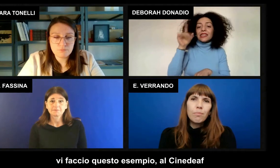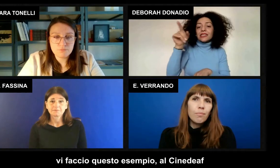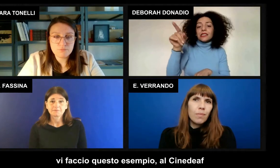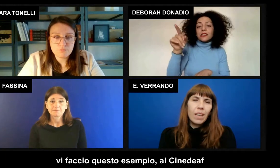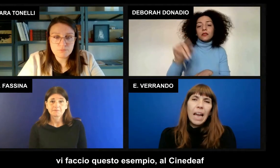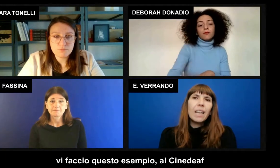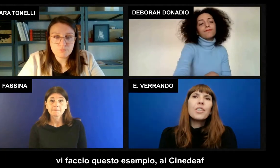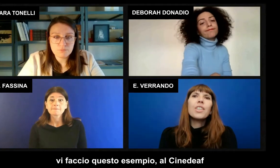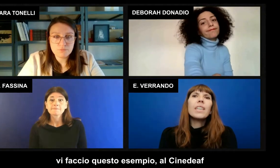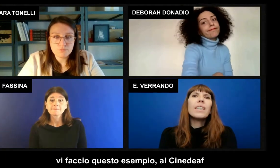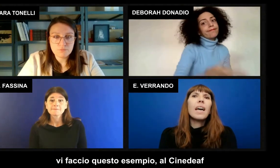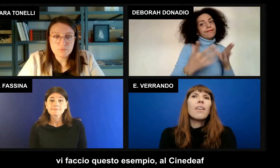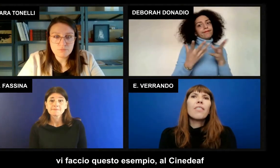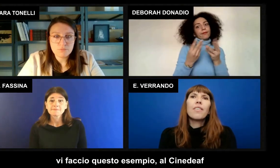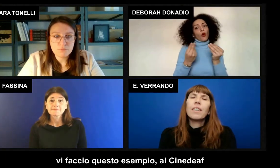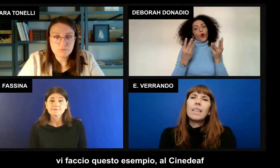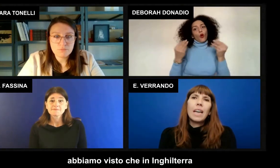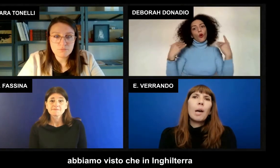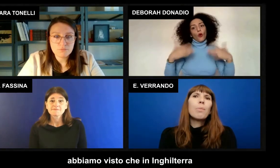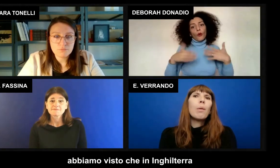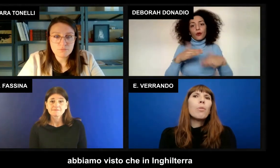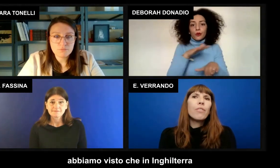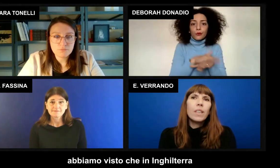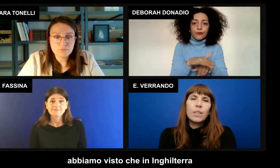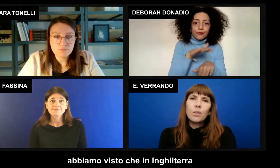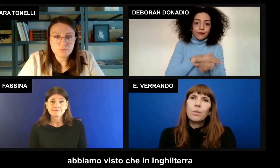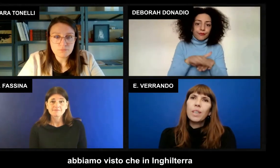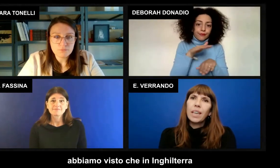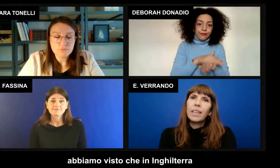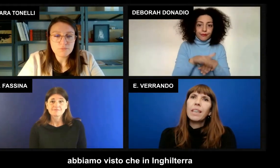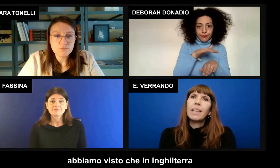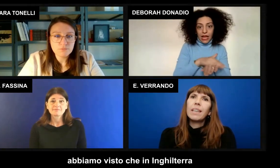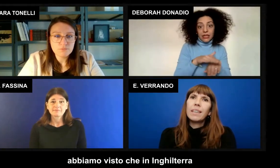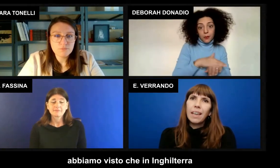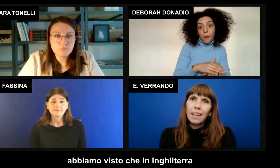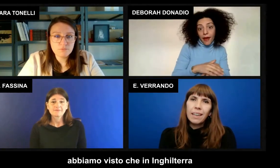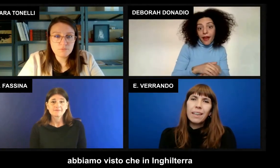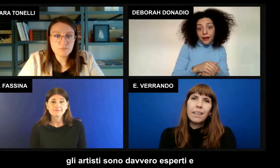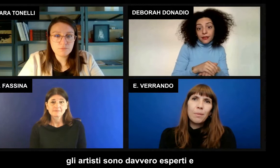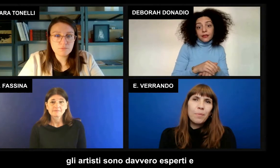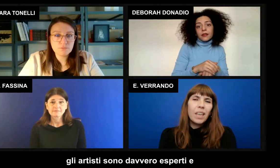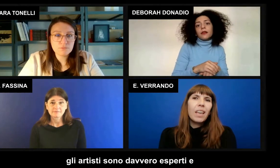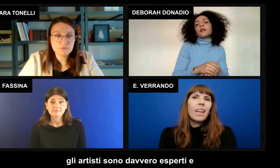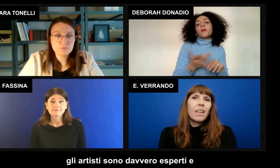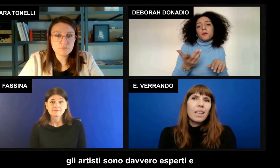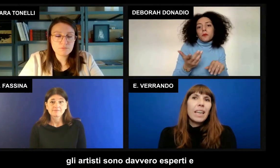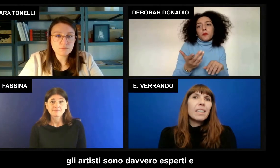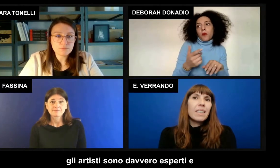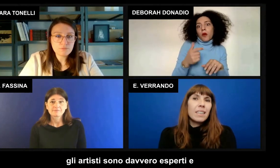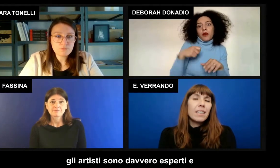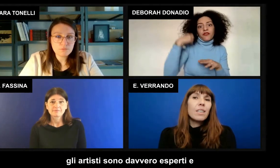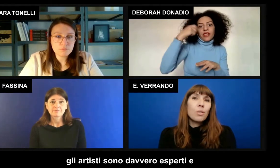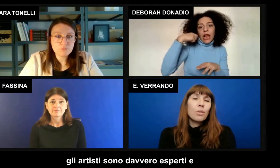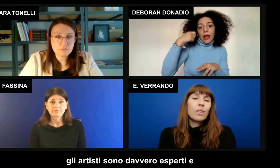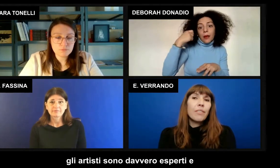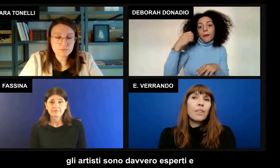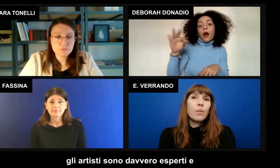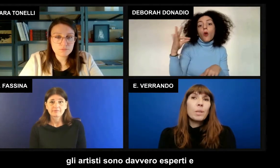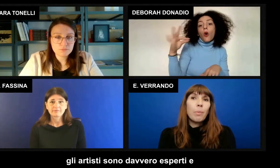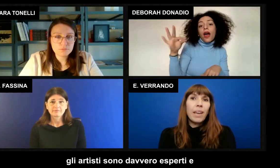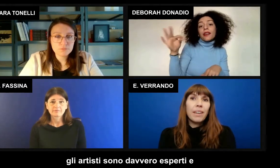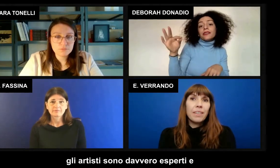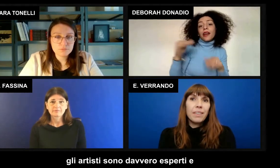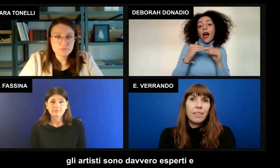al Cinedef abbiamo visto che in Inghilterra gli artisti sono